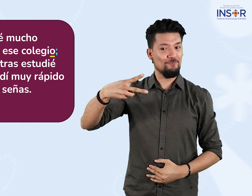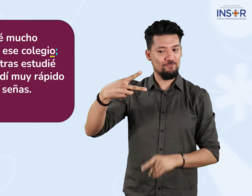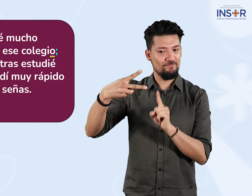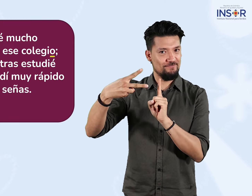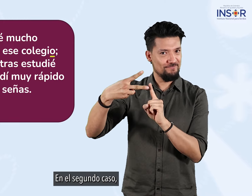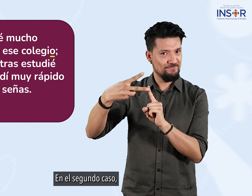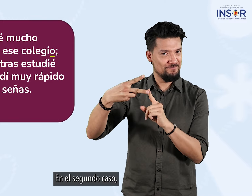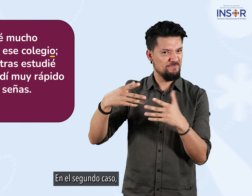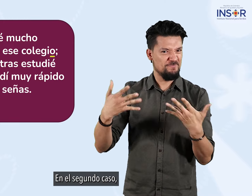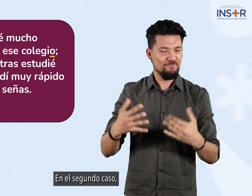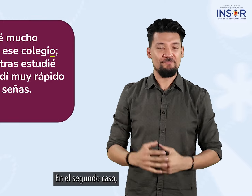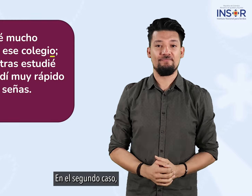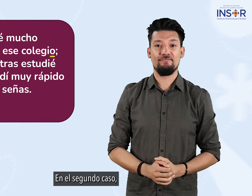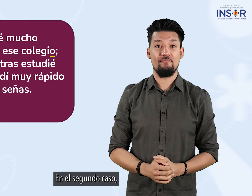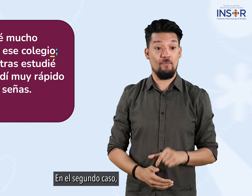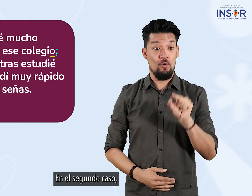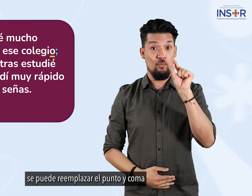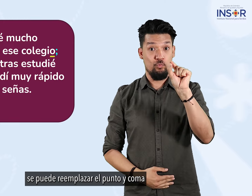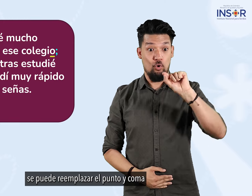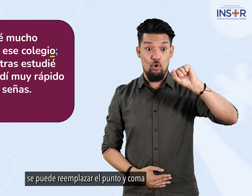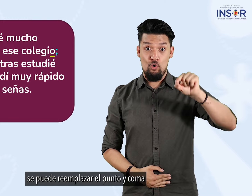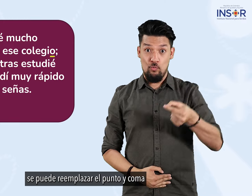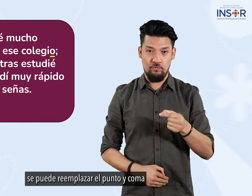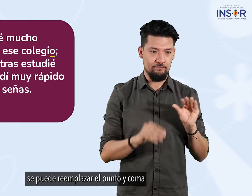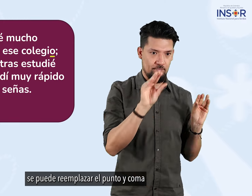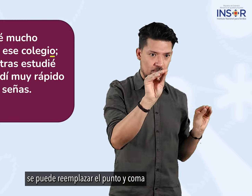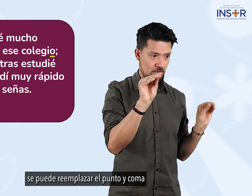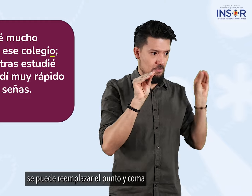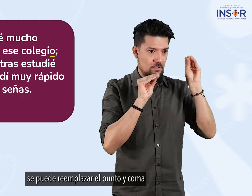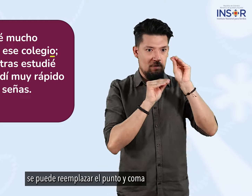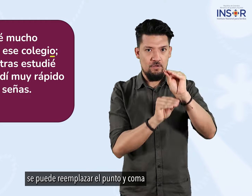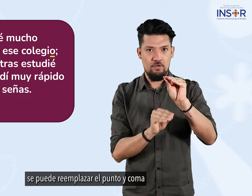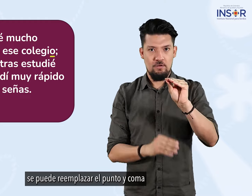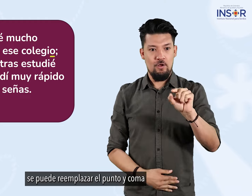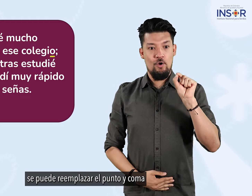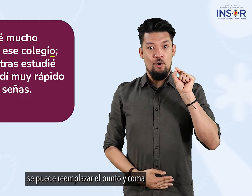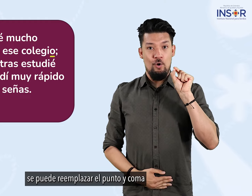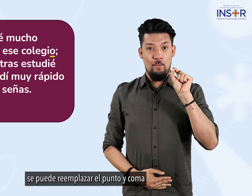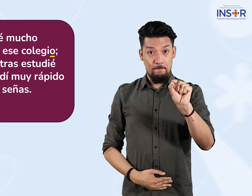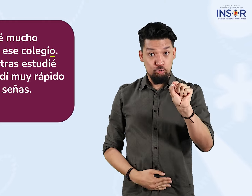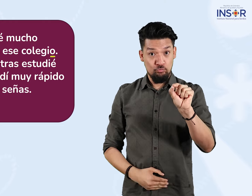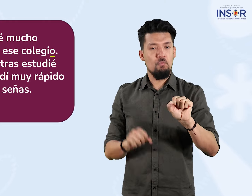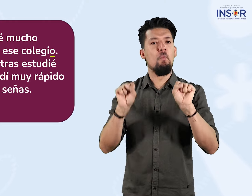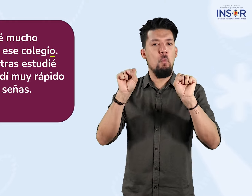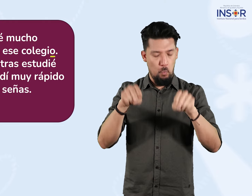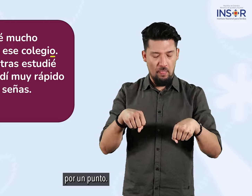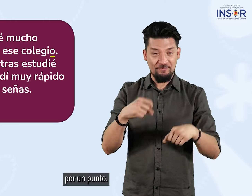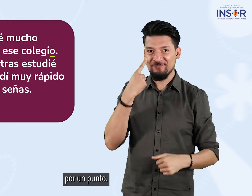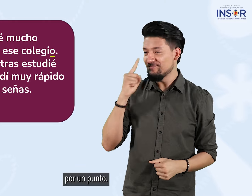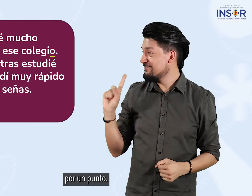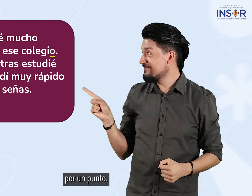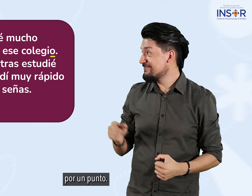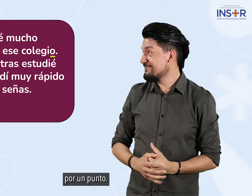en el segundo caso se puede reemplazar el punto y coma por un punto